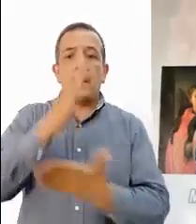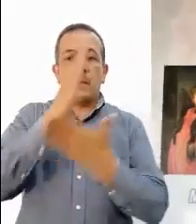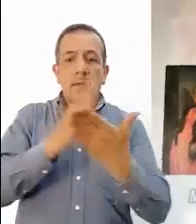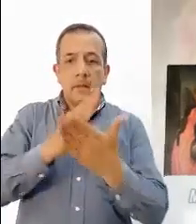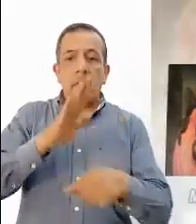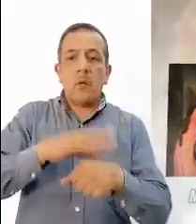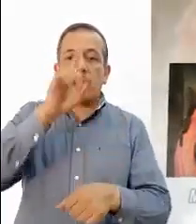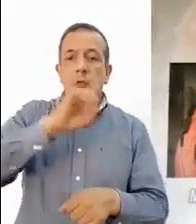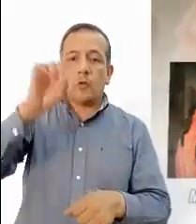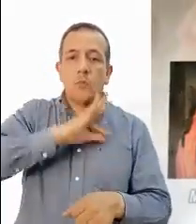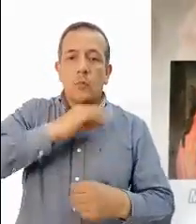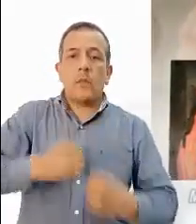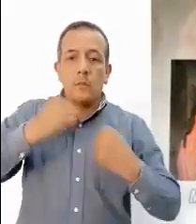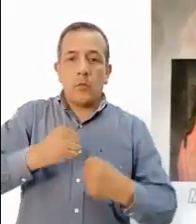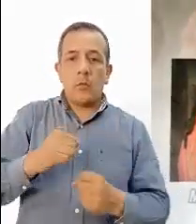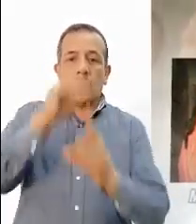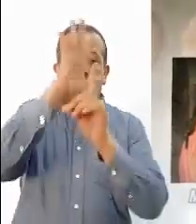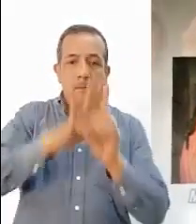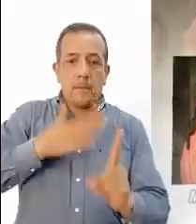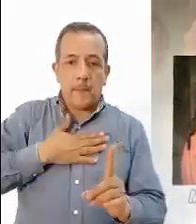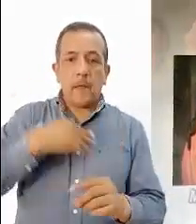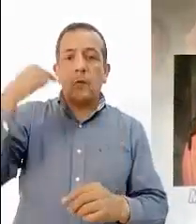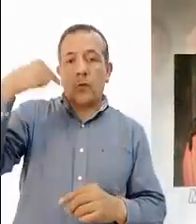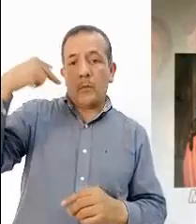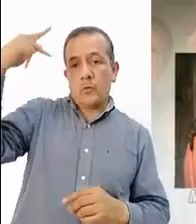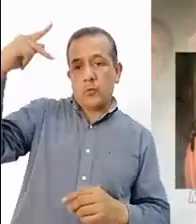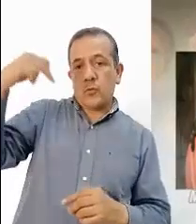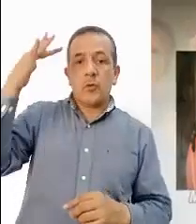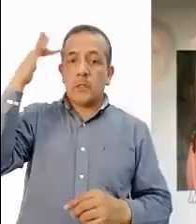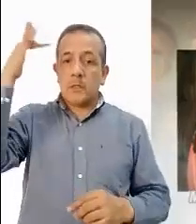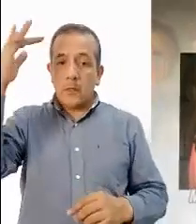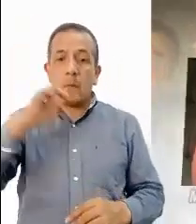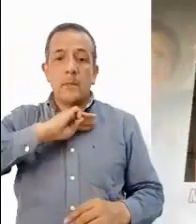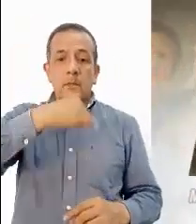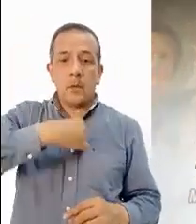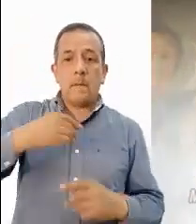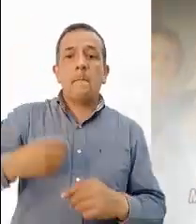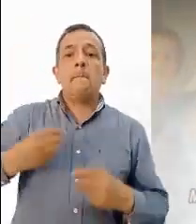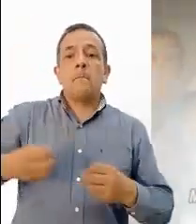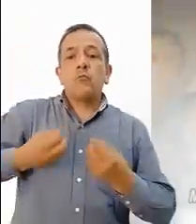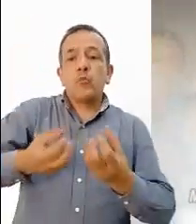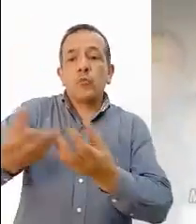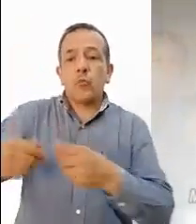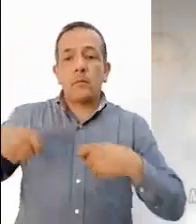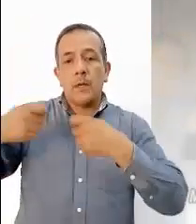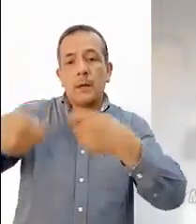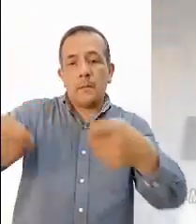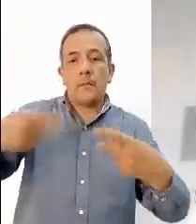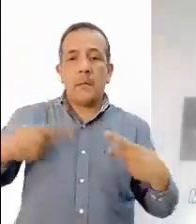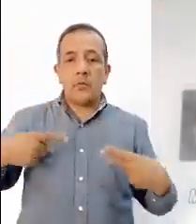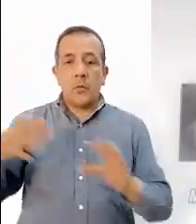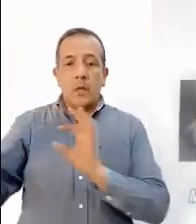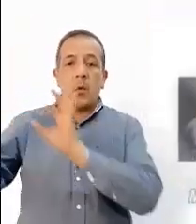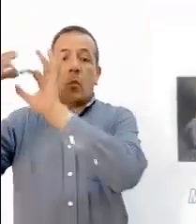el que todo lo puede. Santo es su nombre y su misericordia llega de generación en generación a los que lo temen.